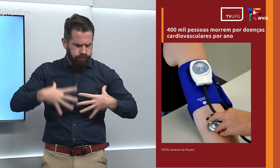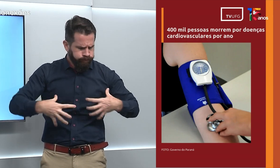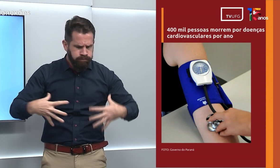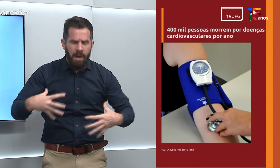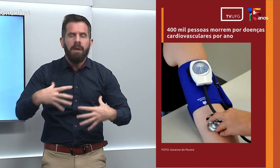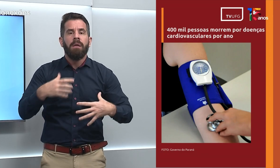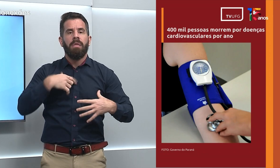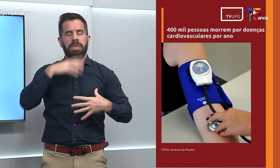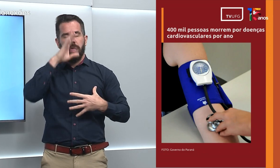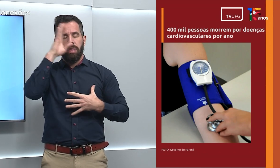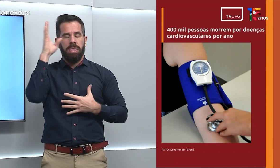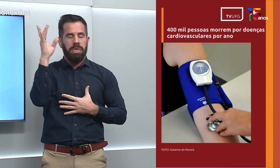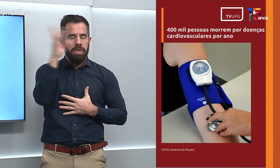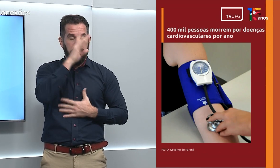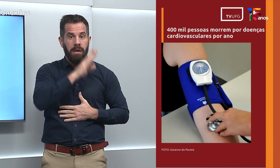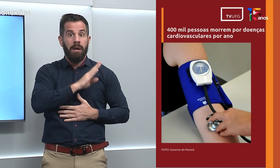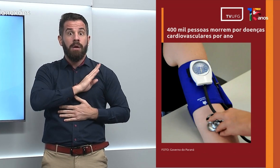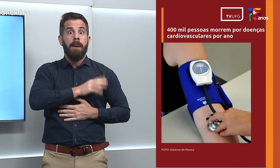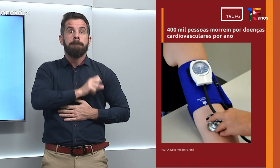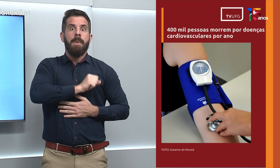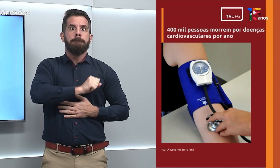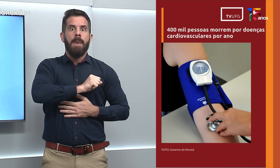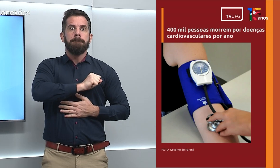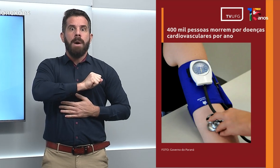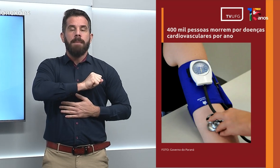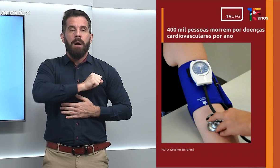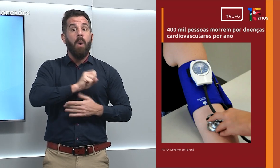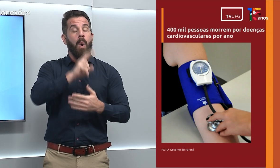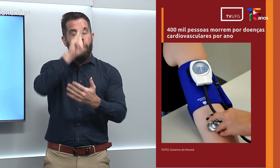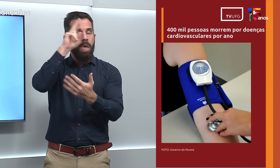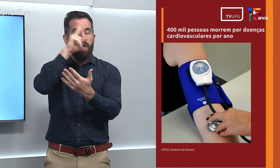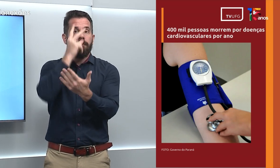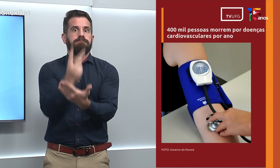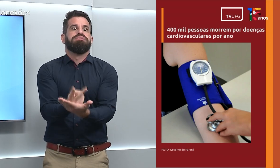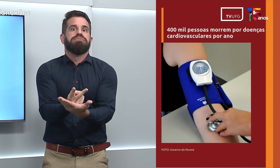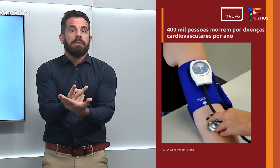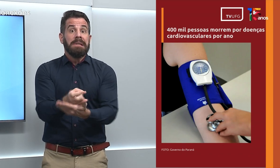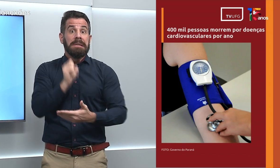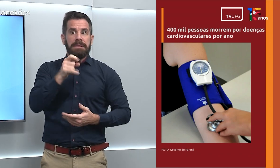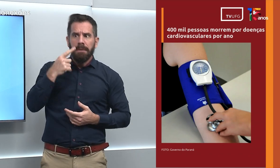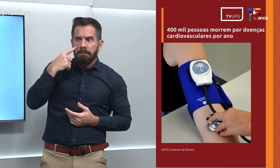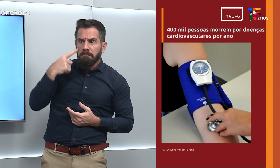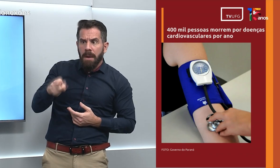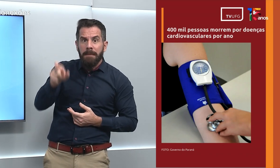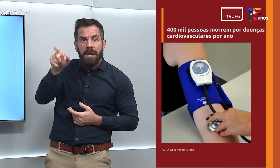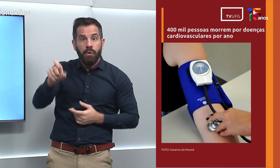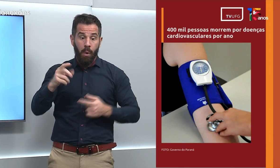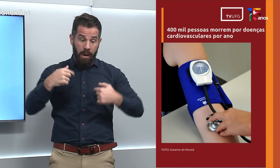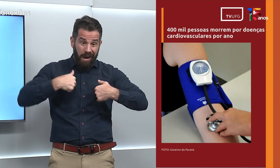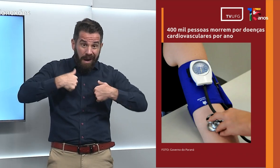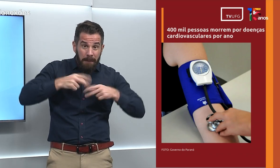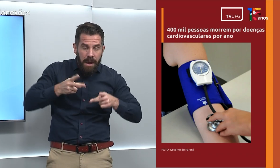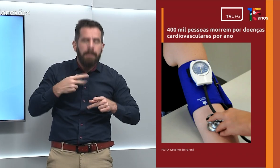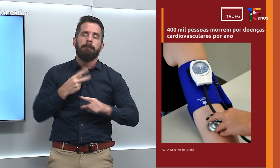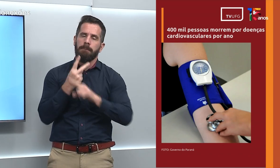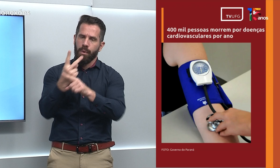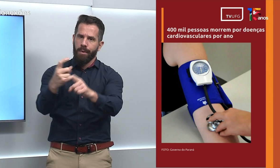palpitações ou desmaio. Caso você ou alguém próximo apresente esses sintomas, procure um médico.